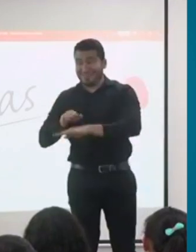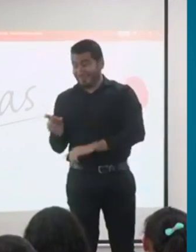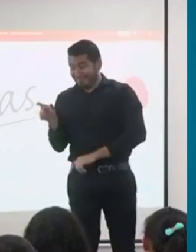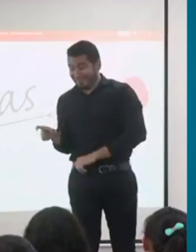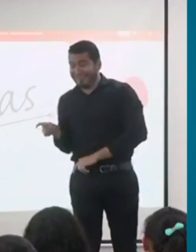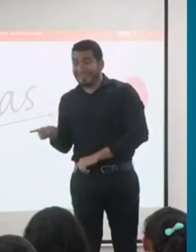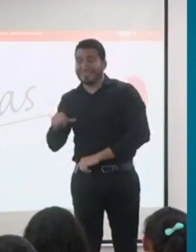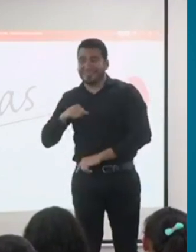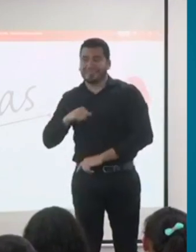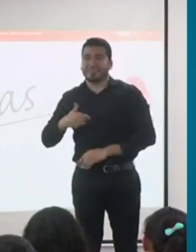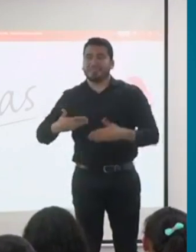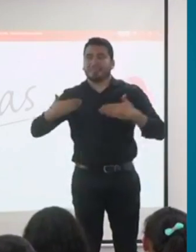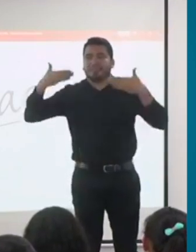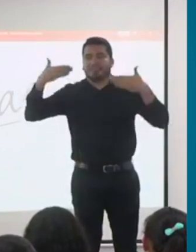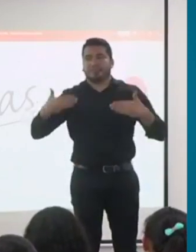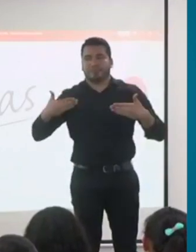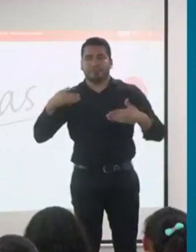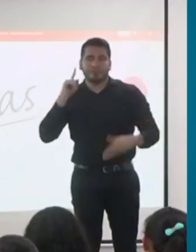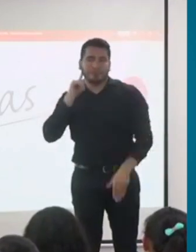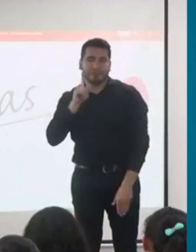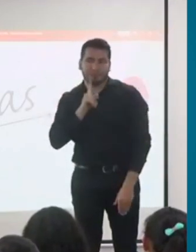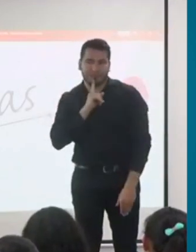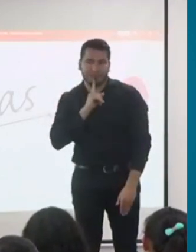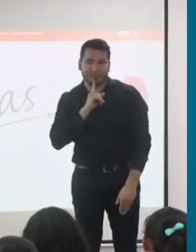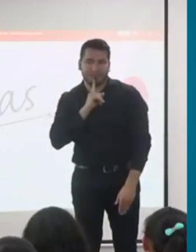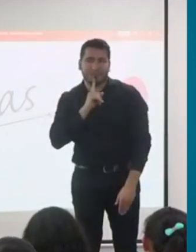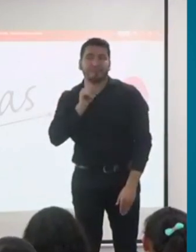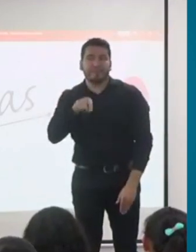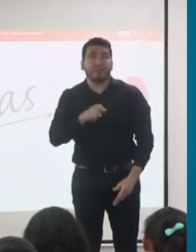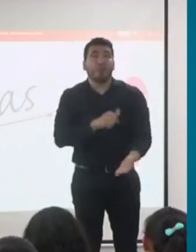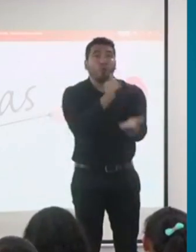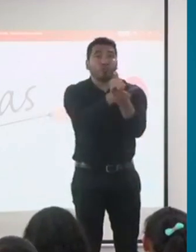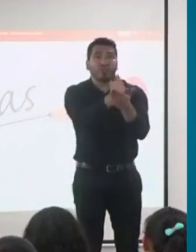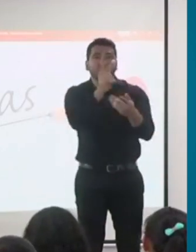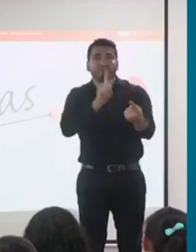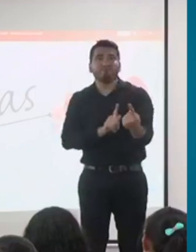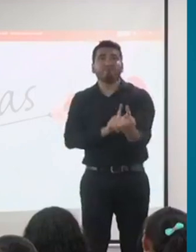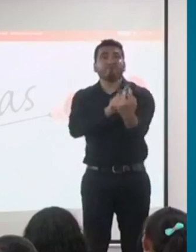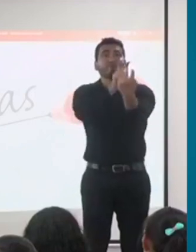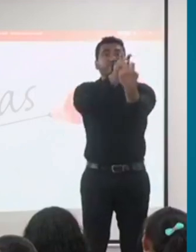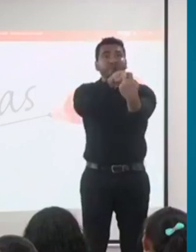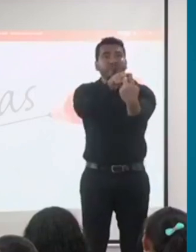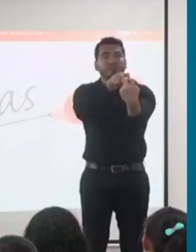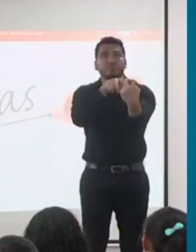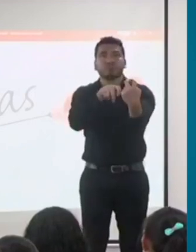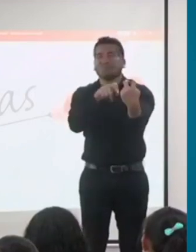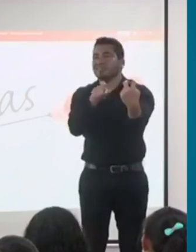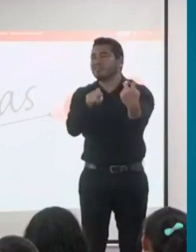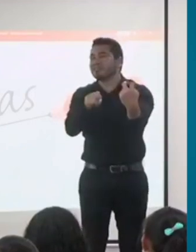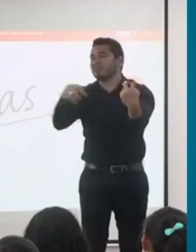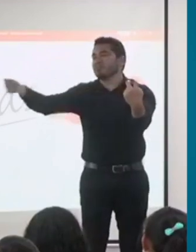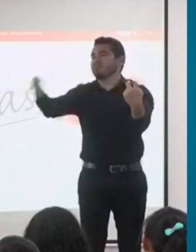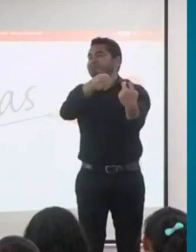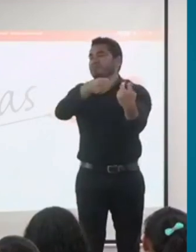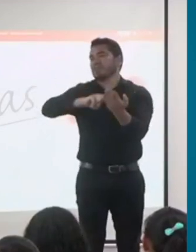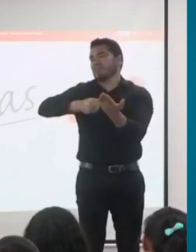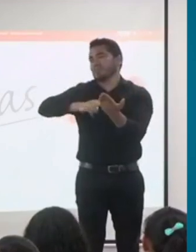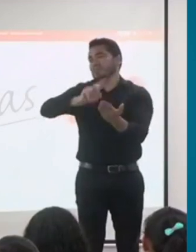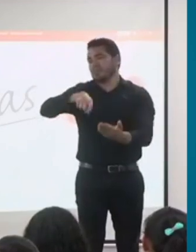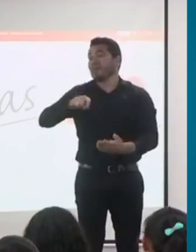se tuviera allí el servicio de intérprete, ¿cierto? Todo eso lo dejó el médico general consignado y dio